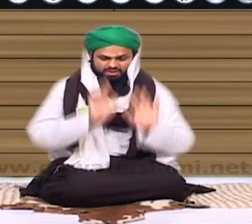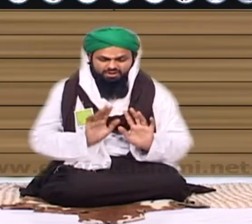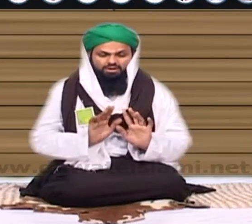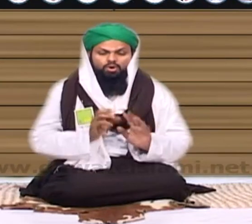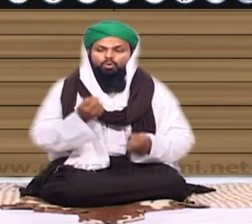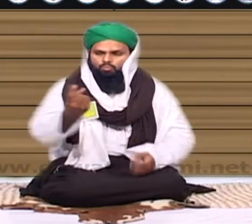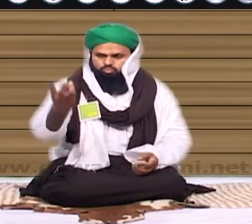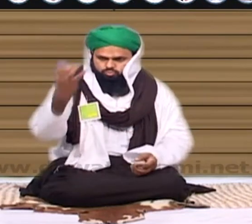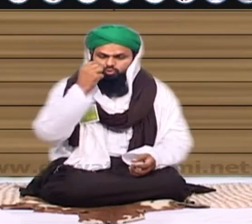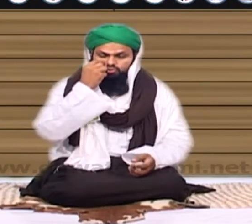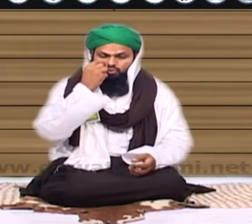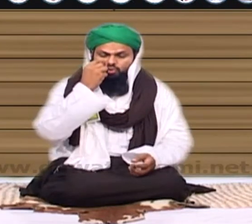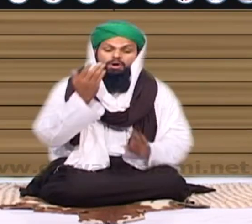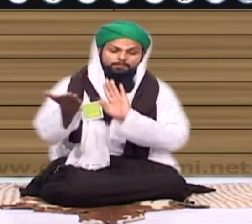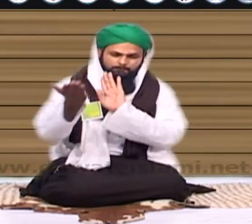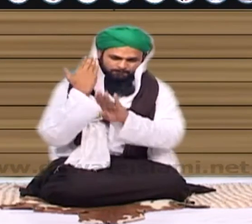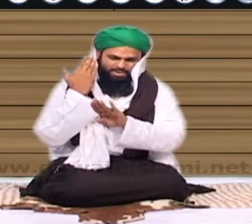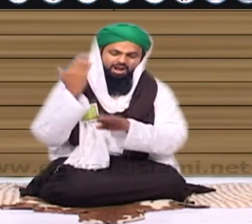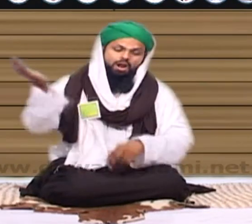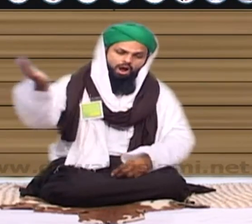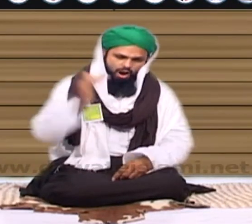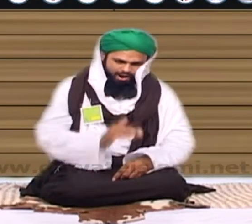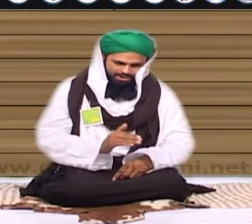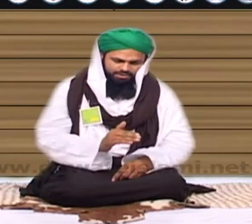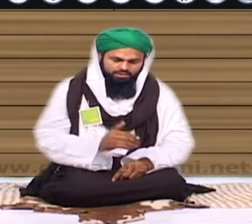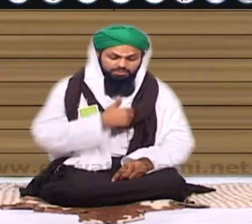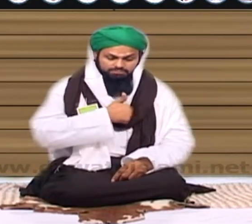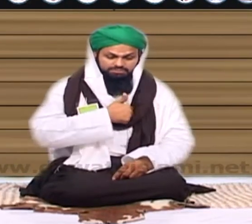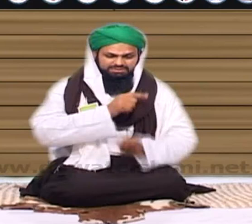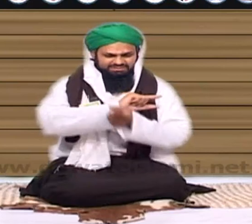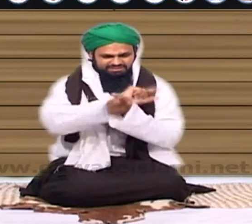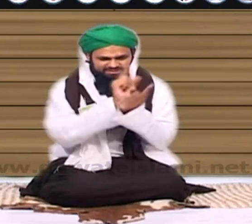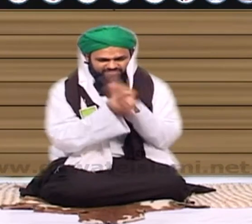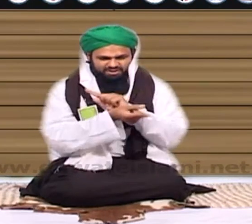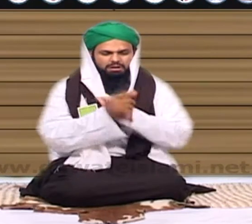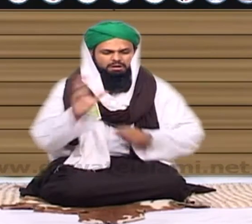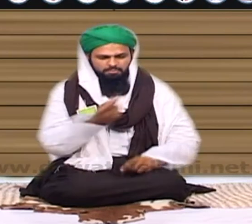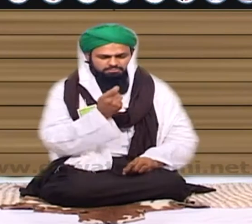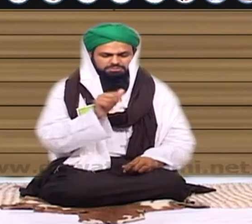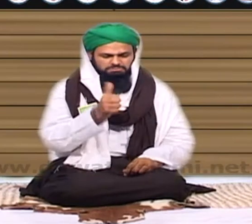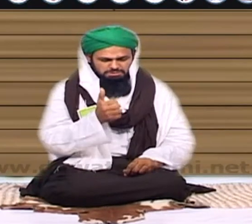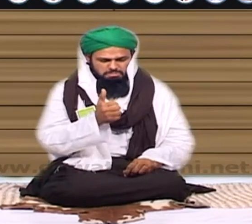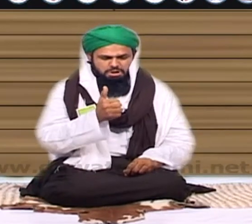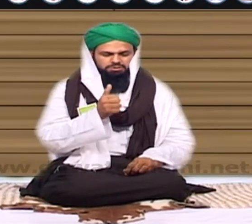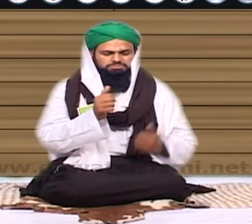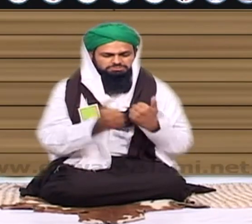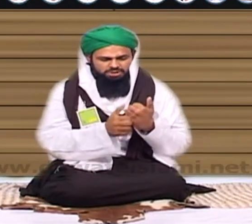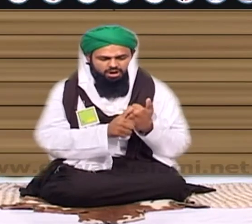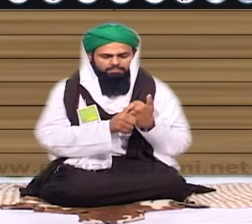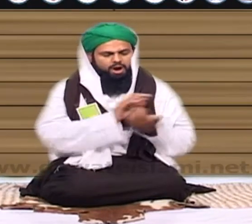یہاں بے شمار لوگ ایسے آئیں جو پہلے کہا تھے بگڑے ہوئے تھے جیس پترے تھے دھکیتیاں کرتے تھے پتا نہیں کیا کیا کرتے تھے